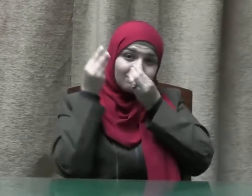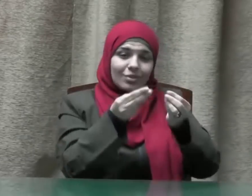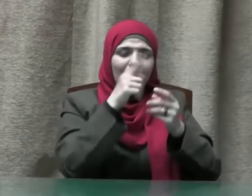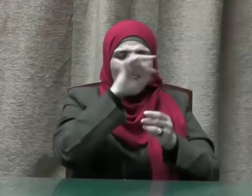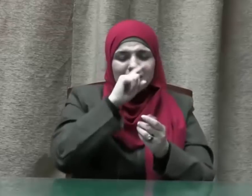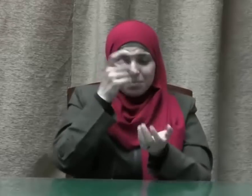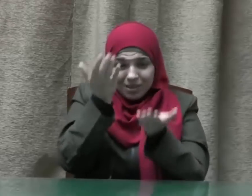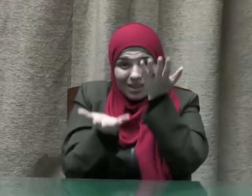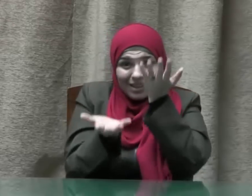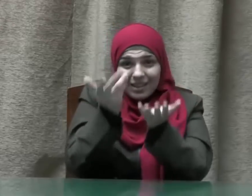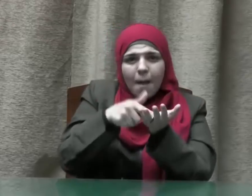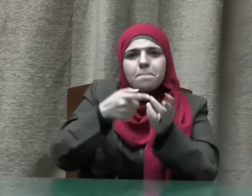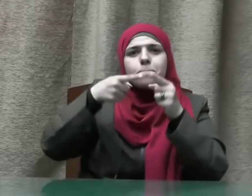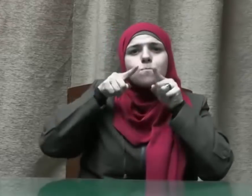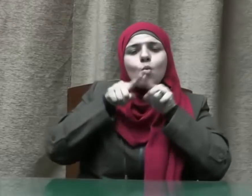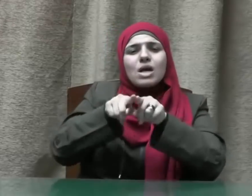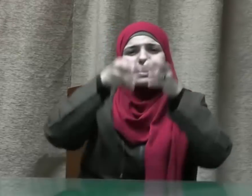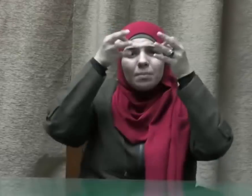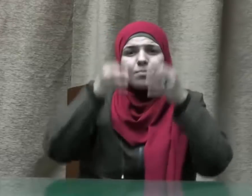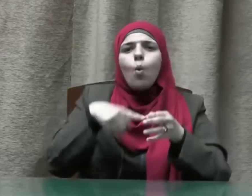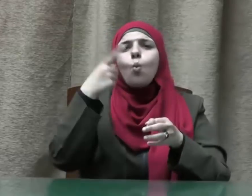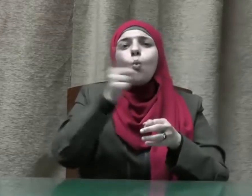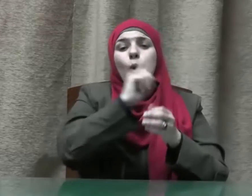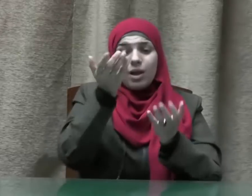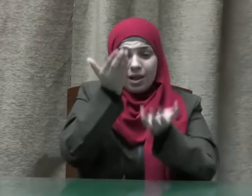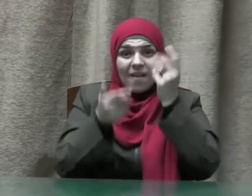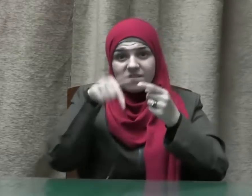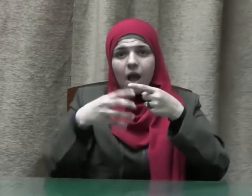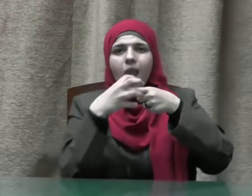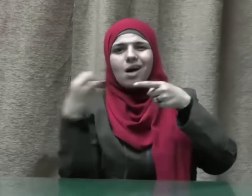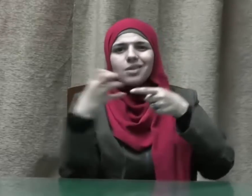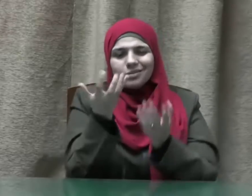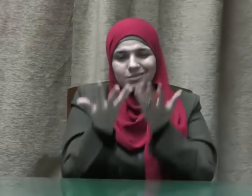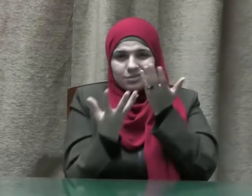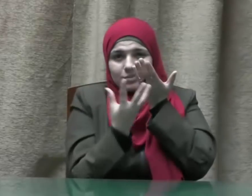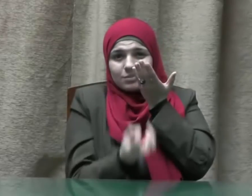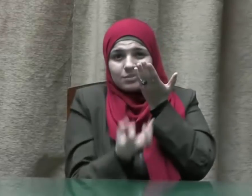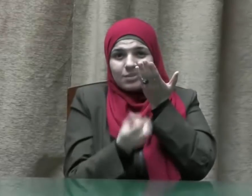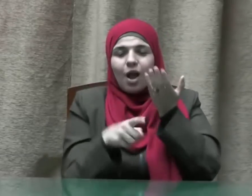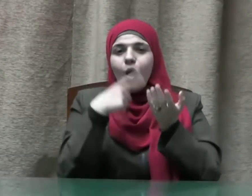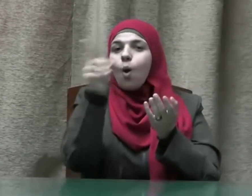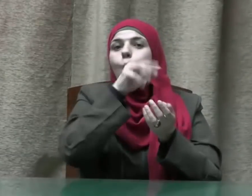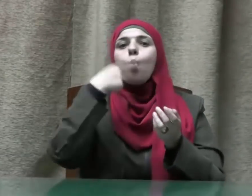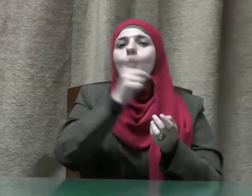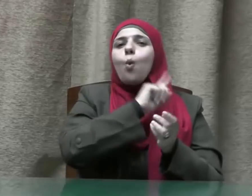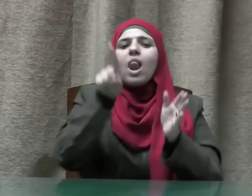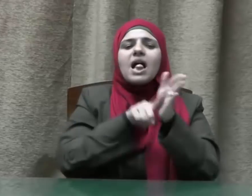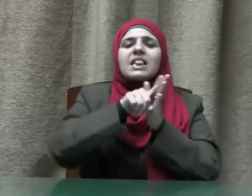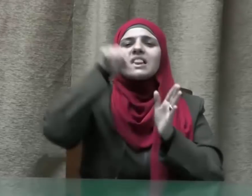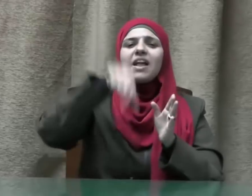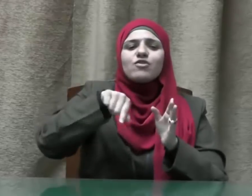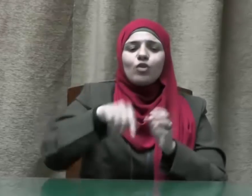الكيل والميزان ولا تبخصوا الناس أشياءهم ولا تفسدوا في الأرض بعد إصلاحها